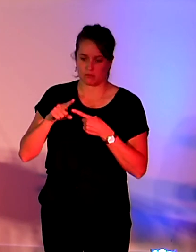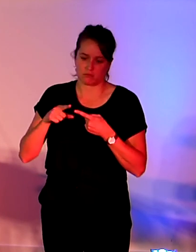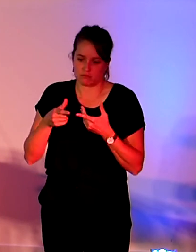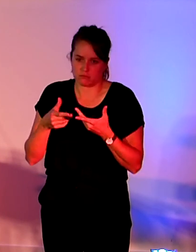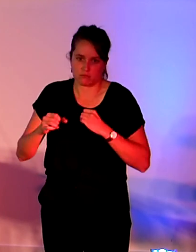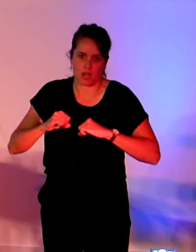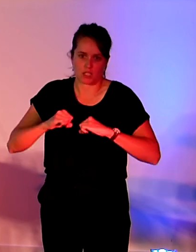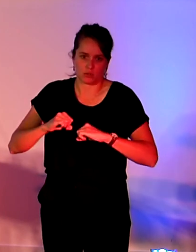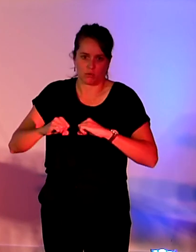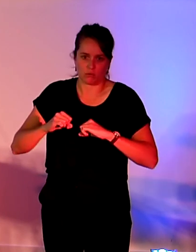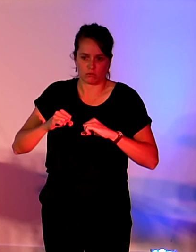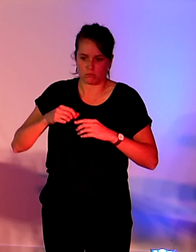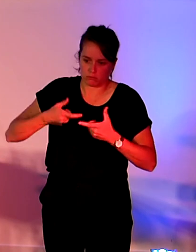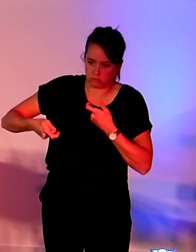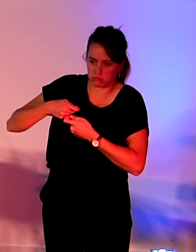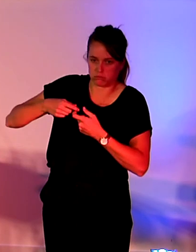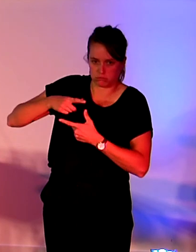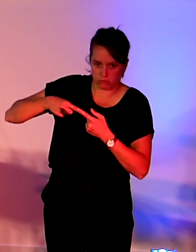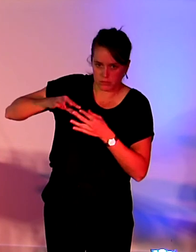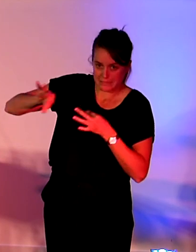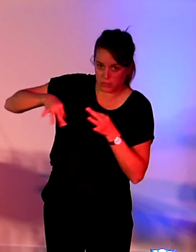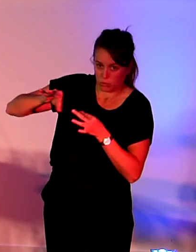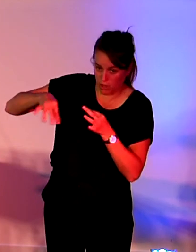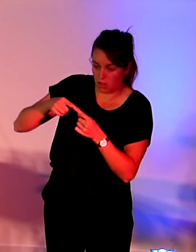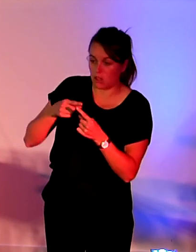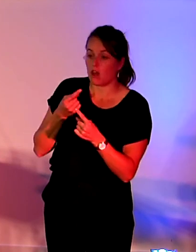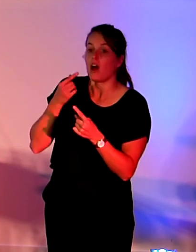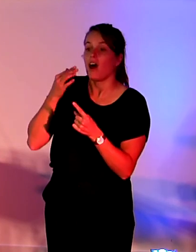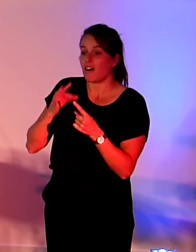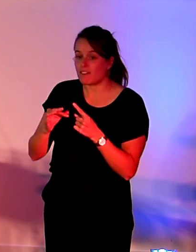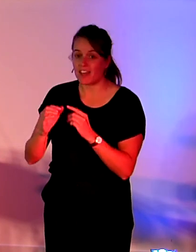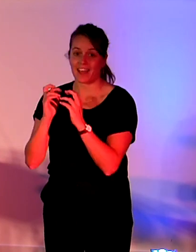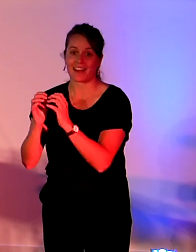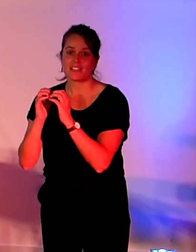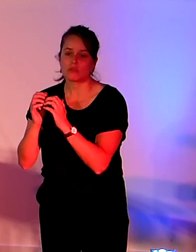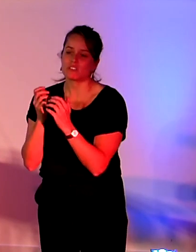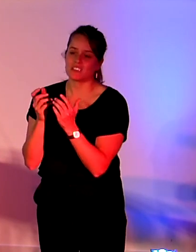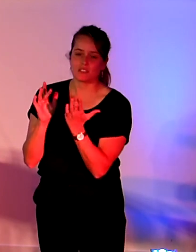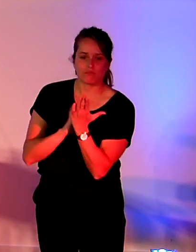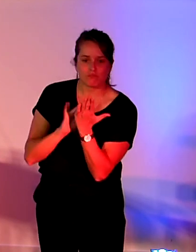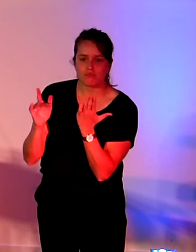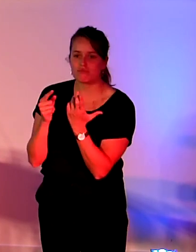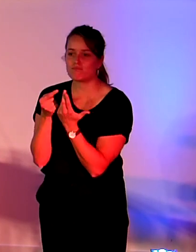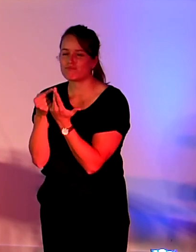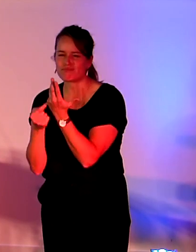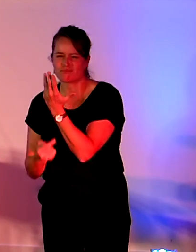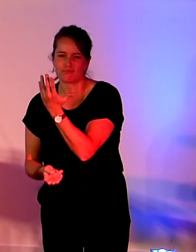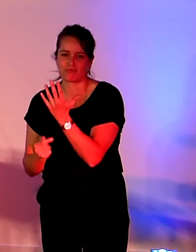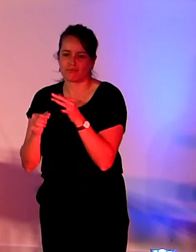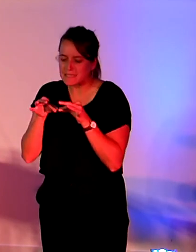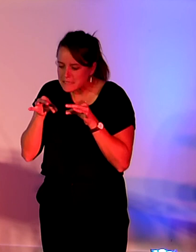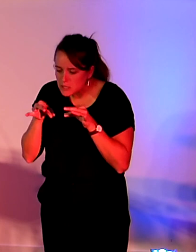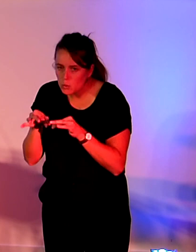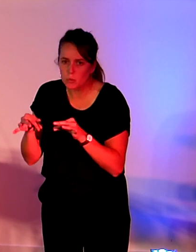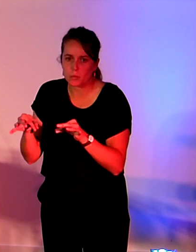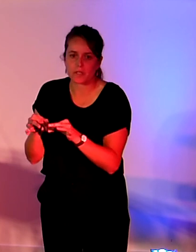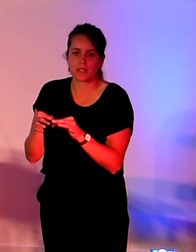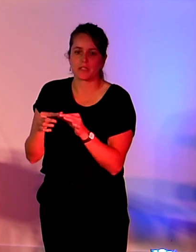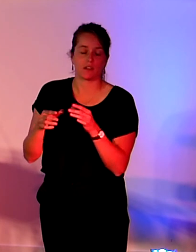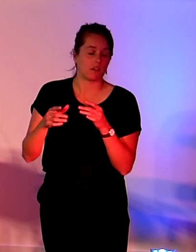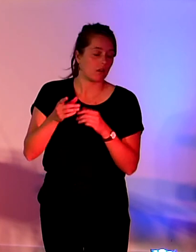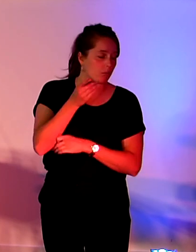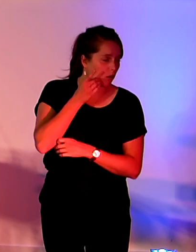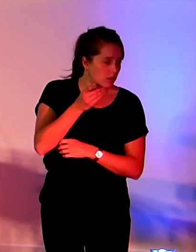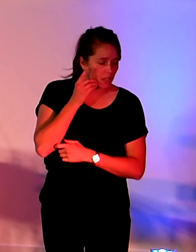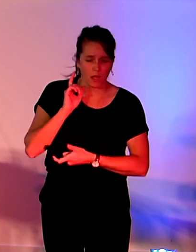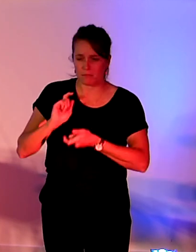aussi propose des mesures réglementaires sur l'électronique, y compris sur les téléphones portables, les tablettes, les